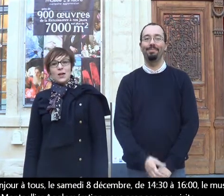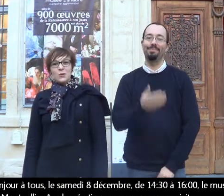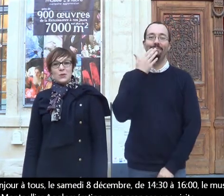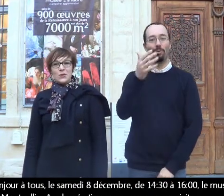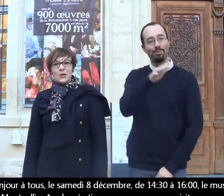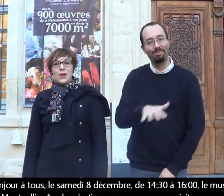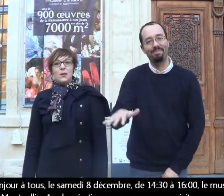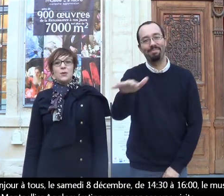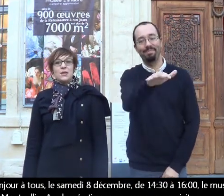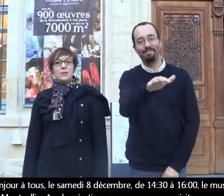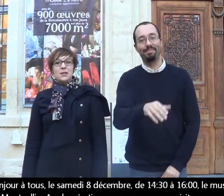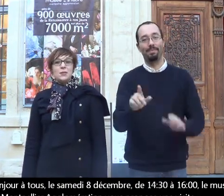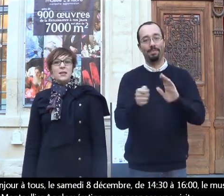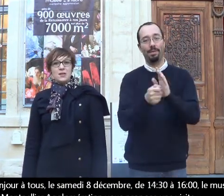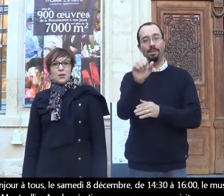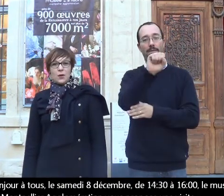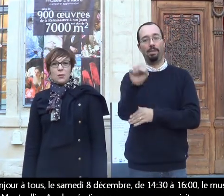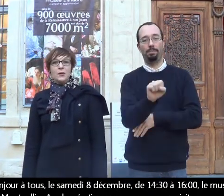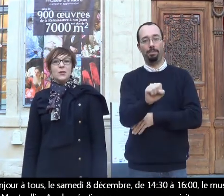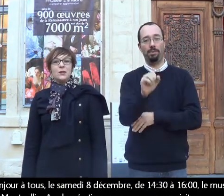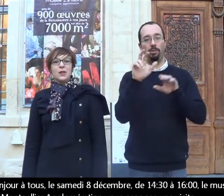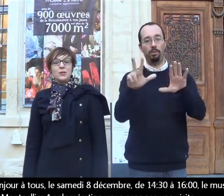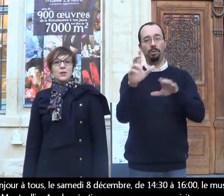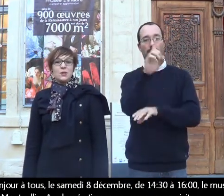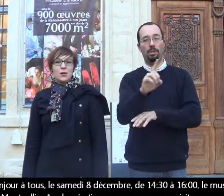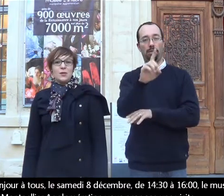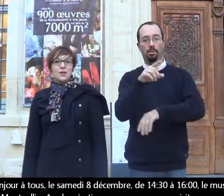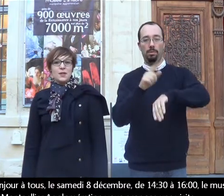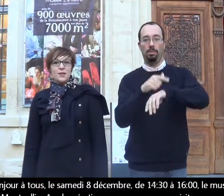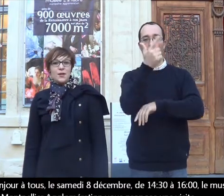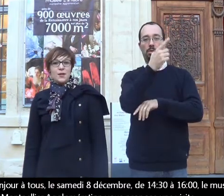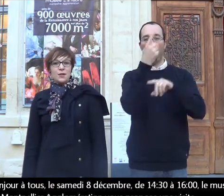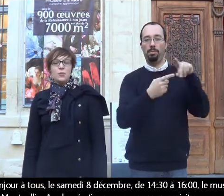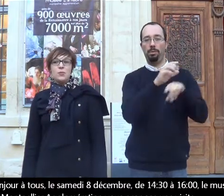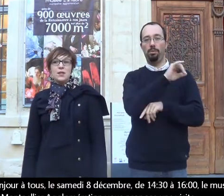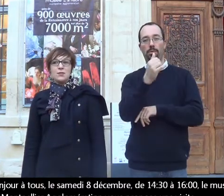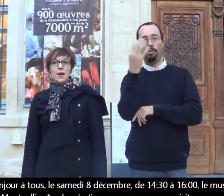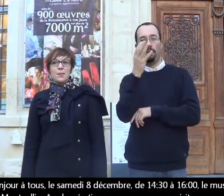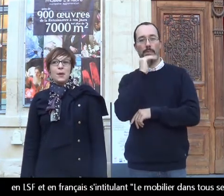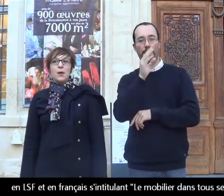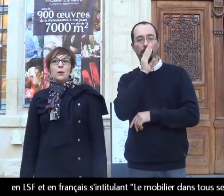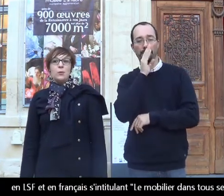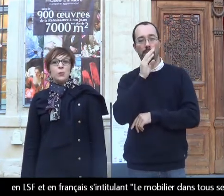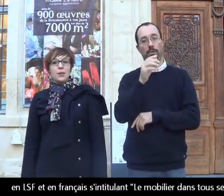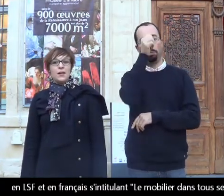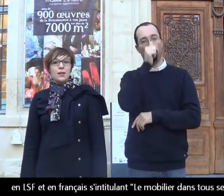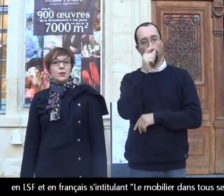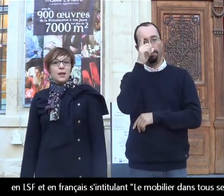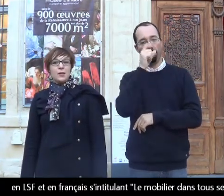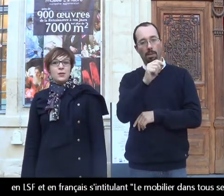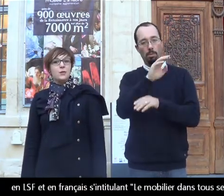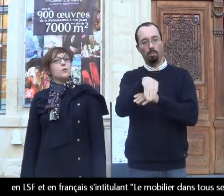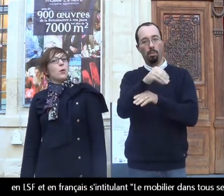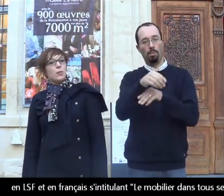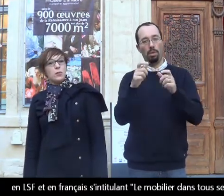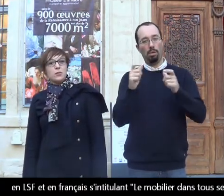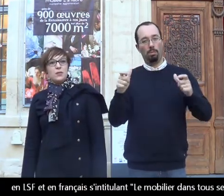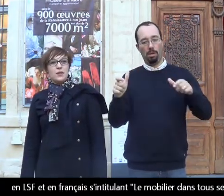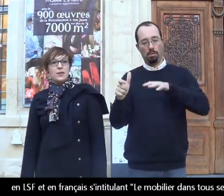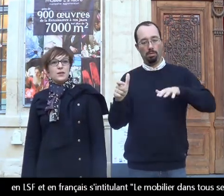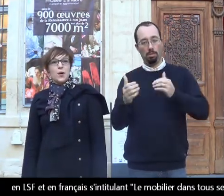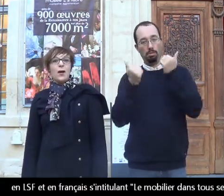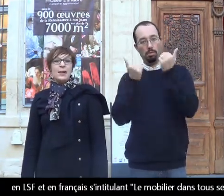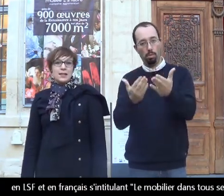Bonjour à tous, le samedi 8 décembre de 14h30 à 16h, le musée Fabre de Montpellier agglomération vous